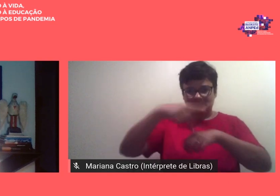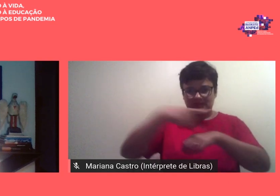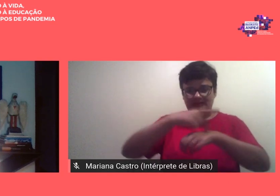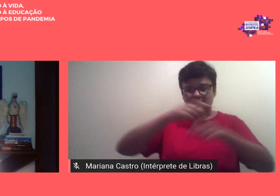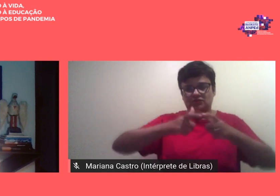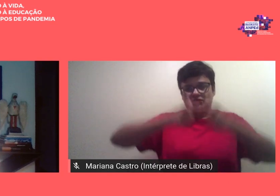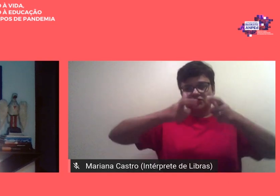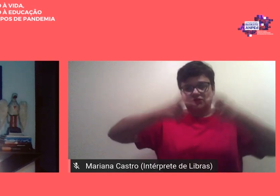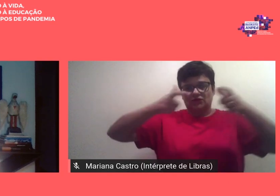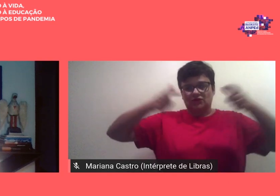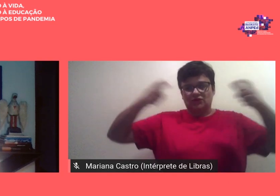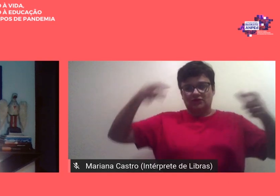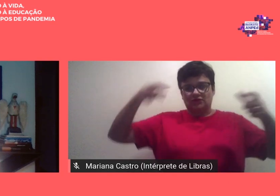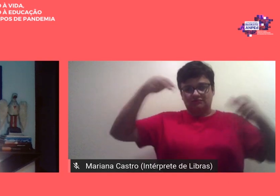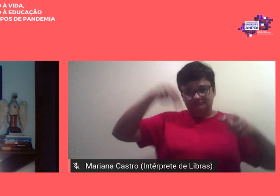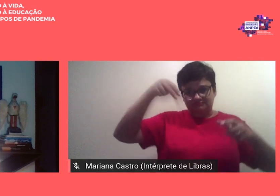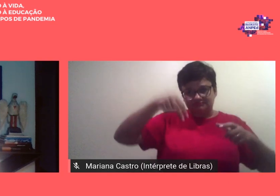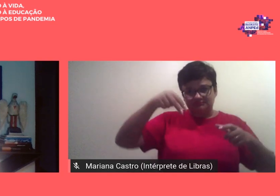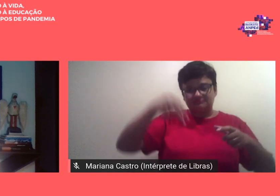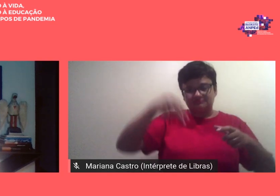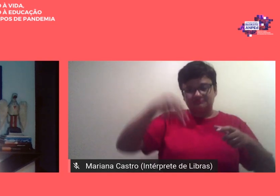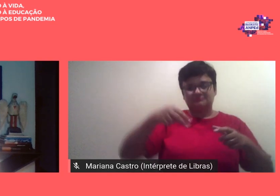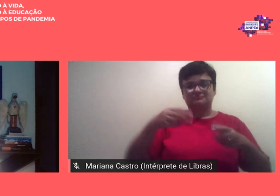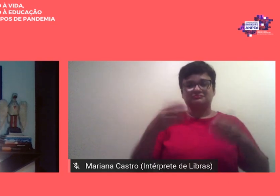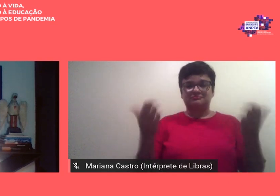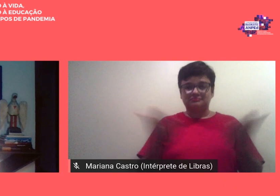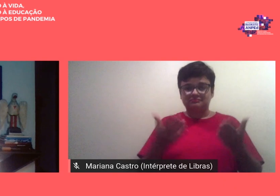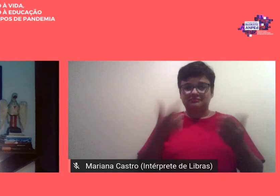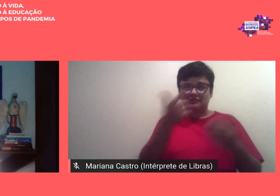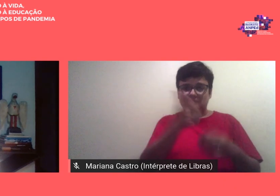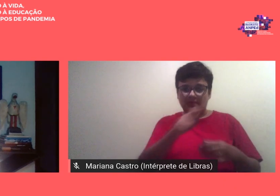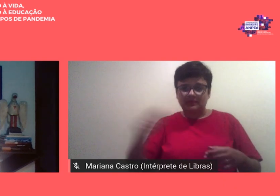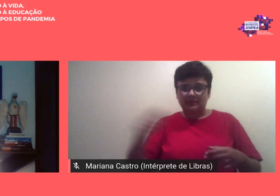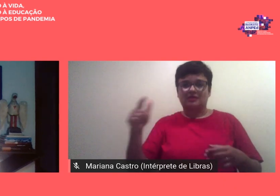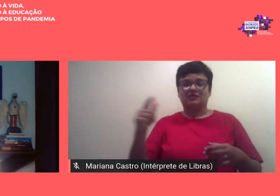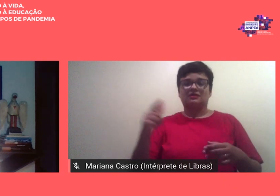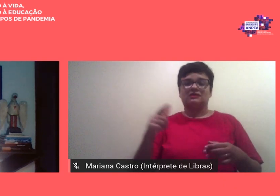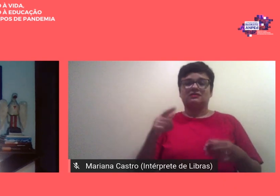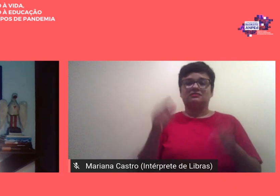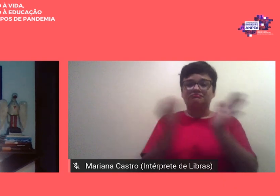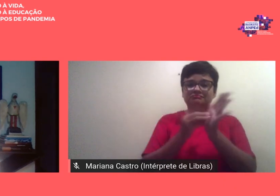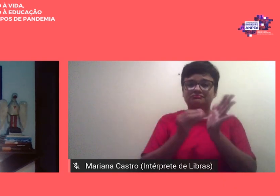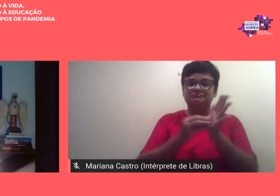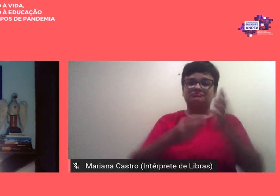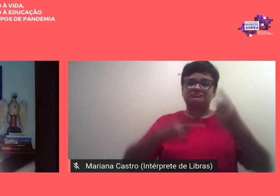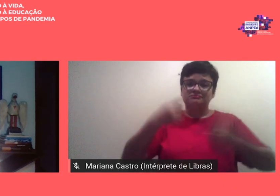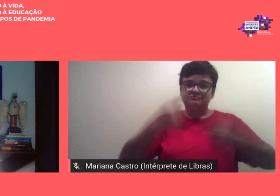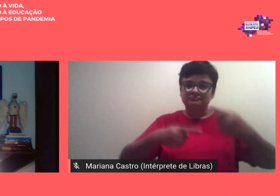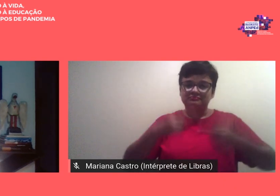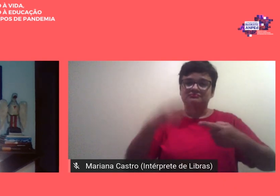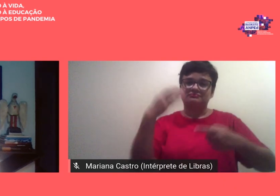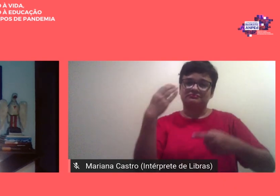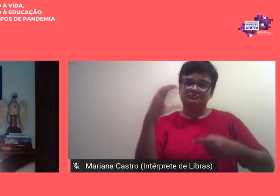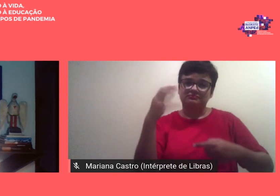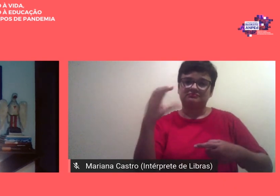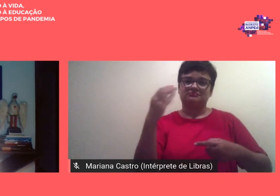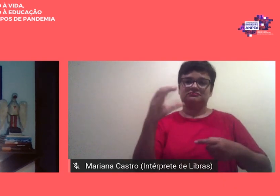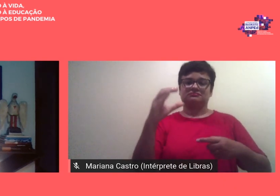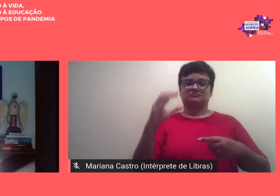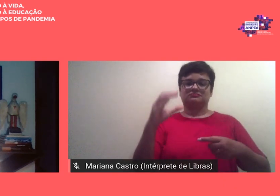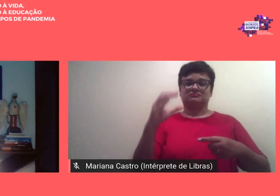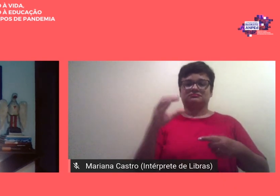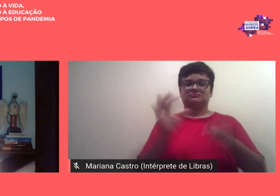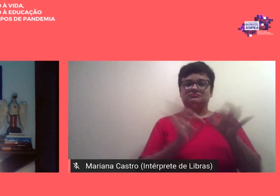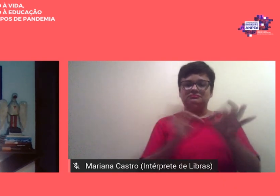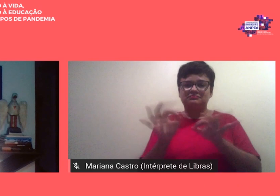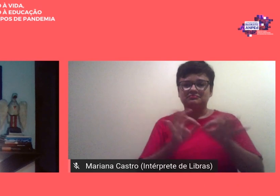novembro expondo uma vez mais a absoluta carência de políticas científicas e sanitárias de